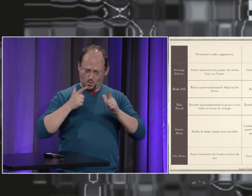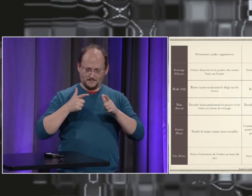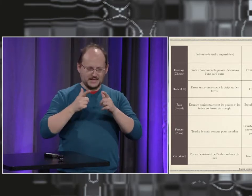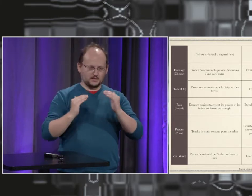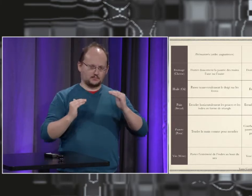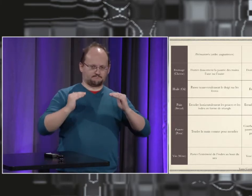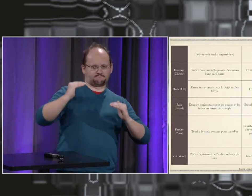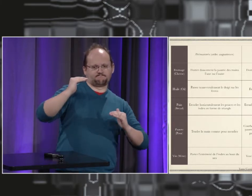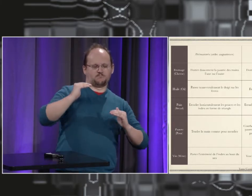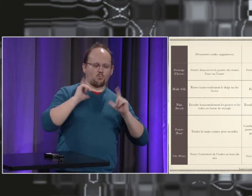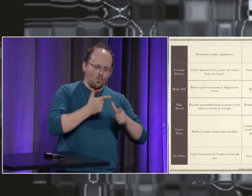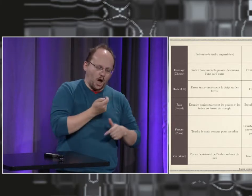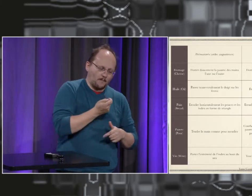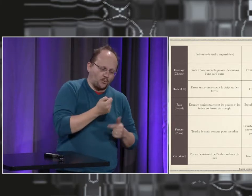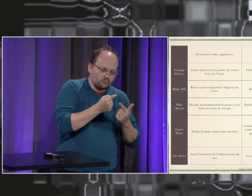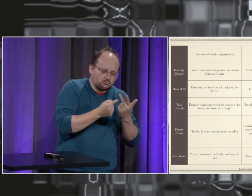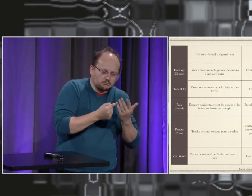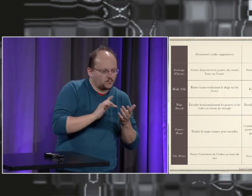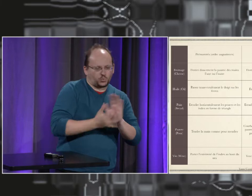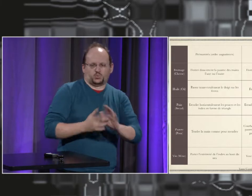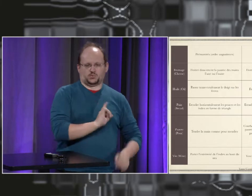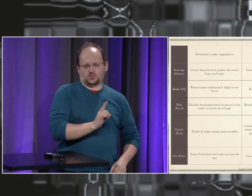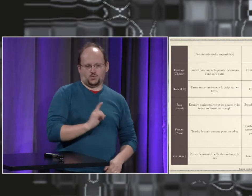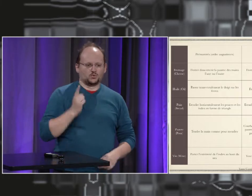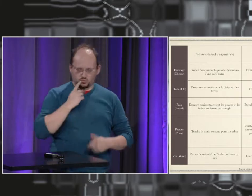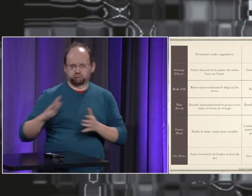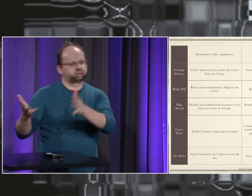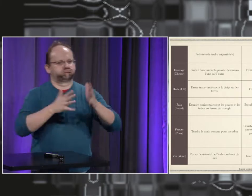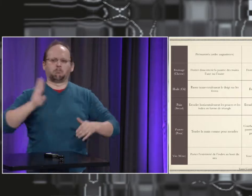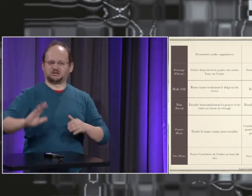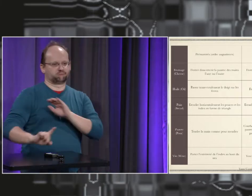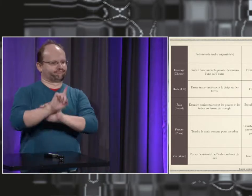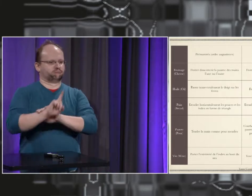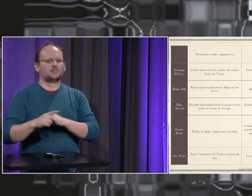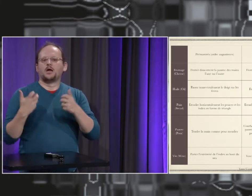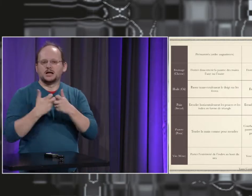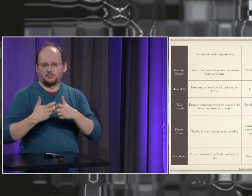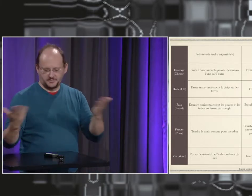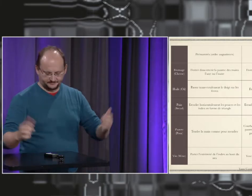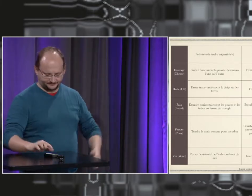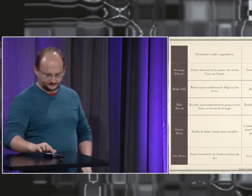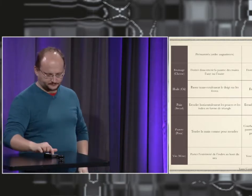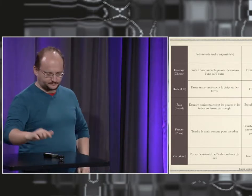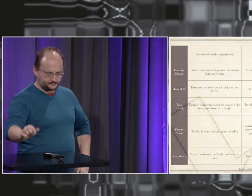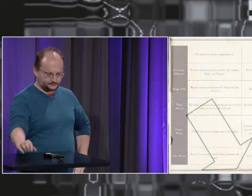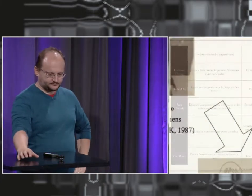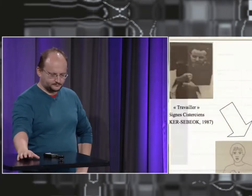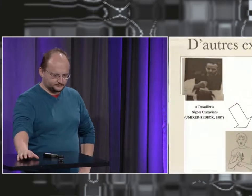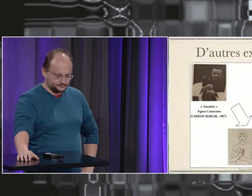la différence entre les signes monastiques et les signes no et to mal alia, on a quelques ressemblances,